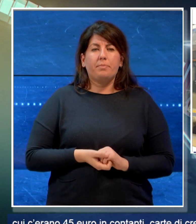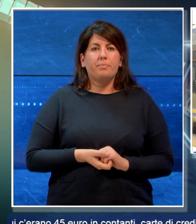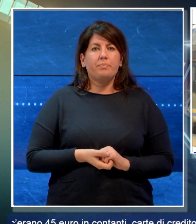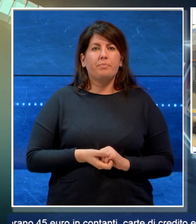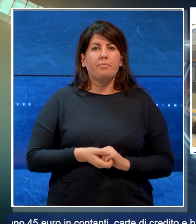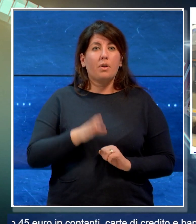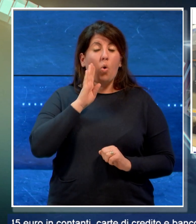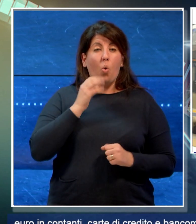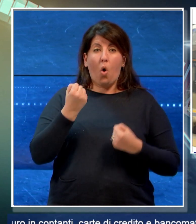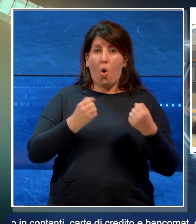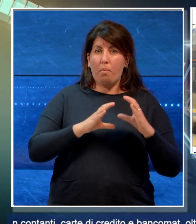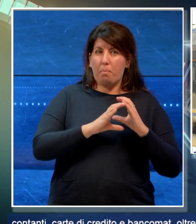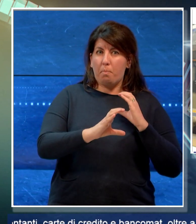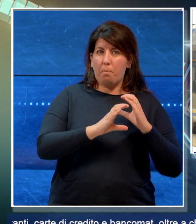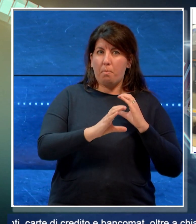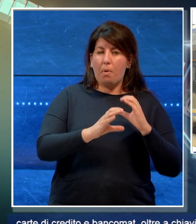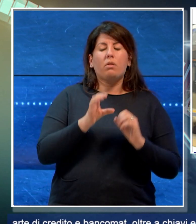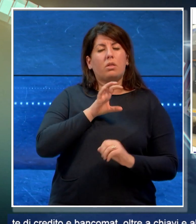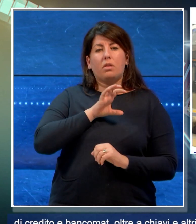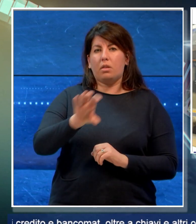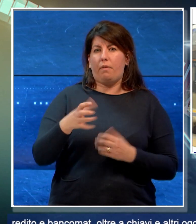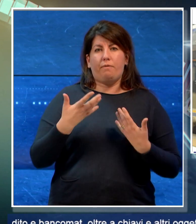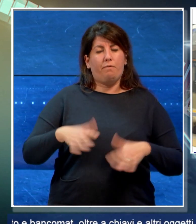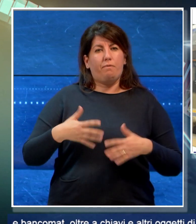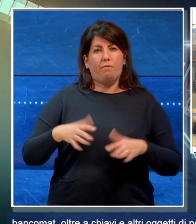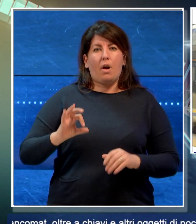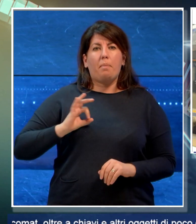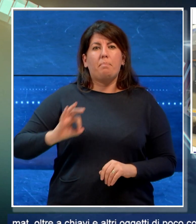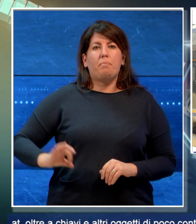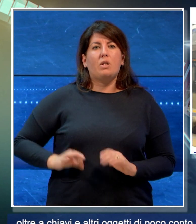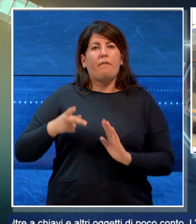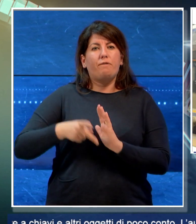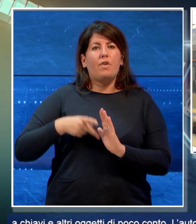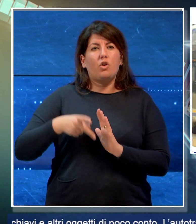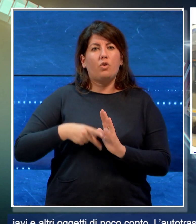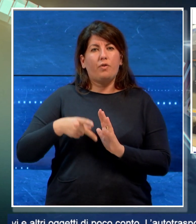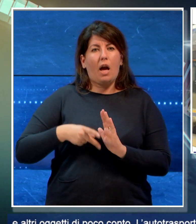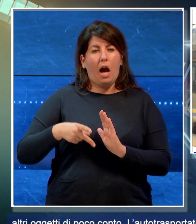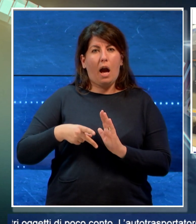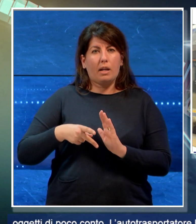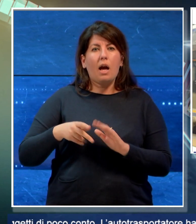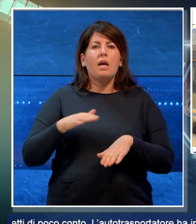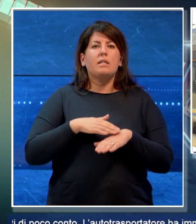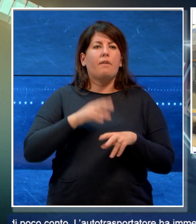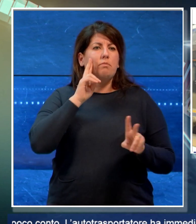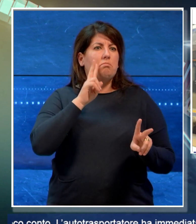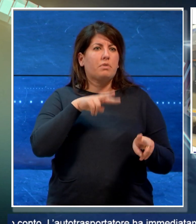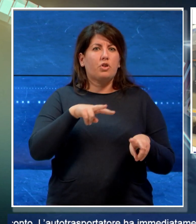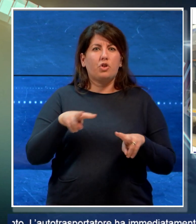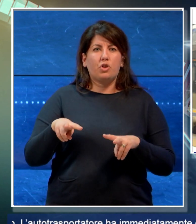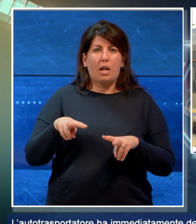'autotrasportatore ha denunciato l'accaduto alla polizia ferroviaria in servizio di vigilanza